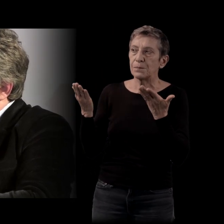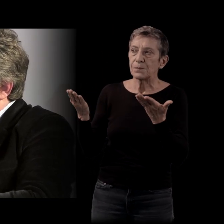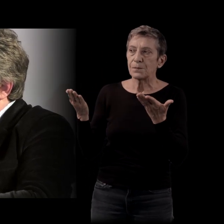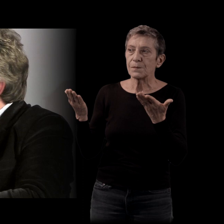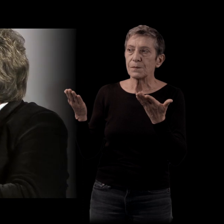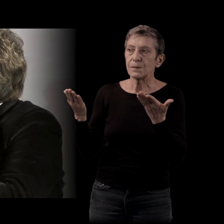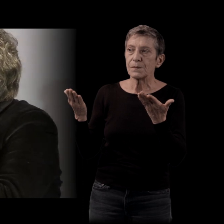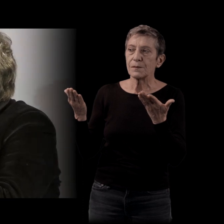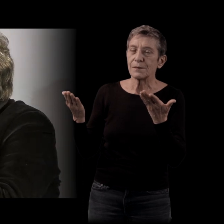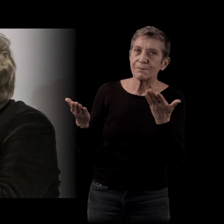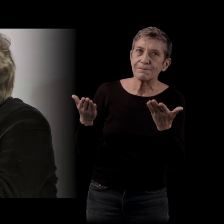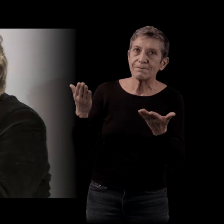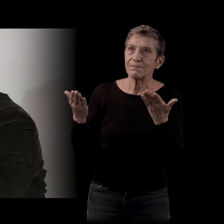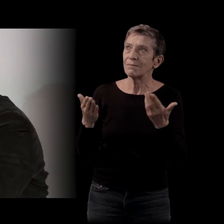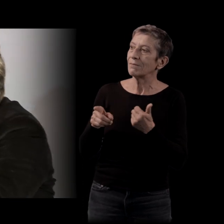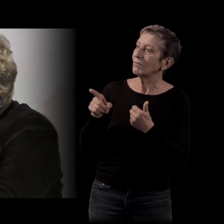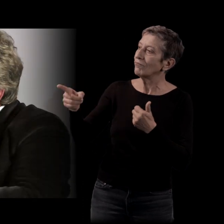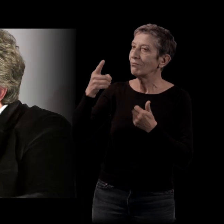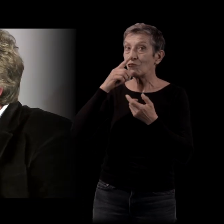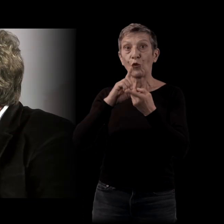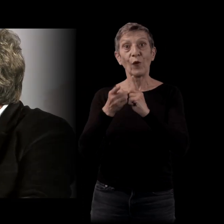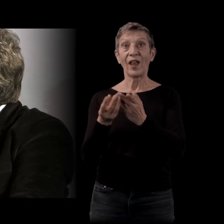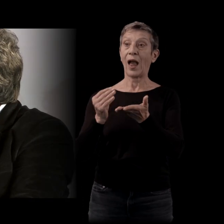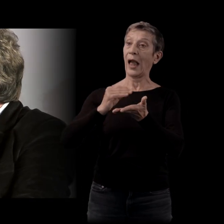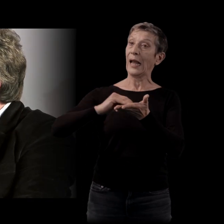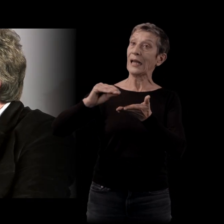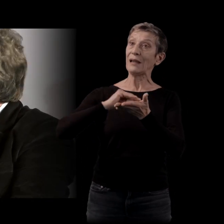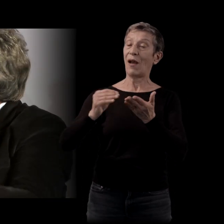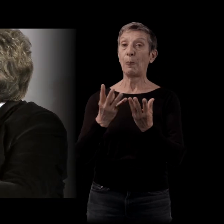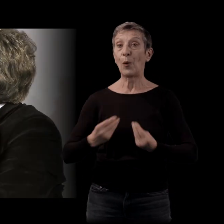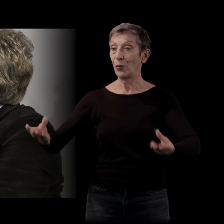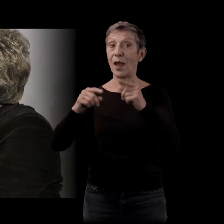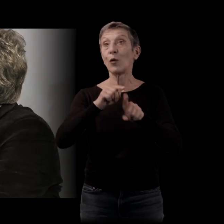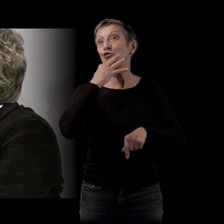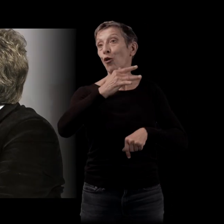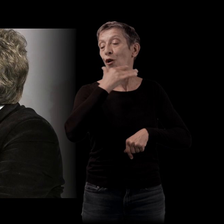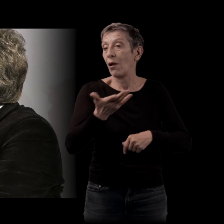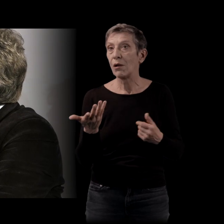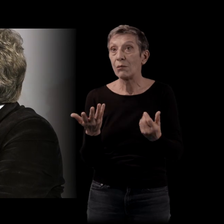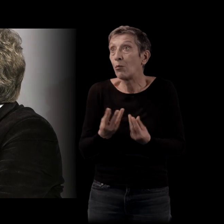devenu un écrivain populaire comme on le dit d'un chanteur populaire ? D'ailleurs, oui, qu'est-ce que ça veut dire être un écrivain populaire ?